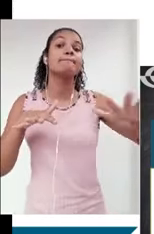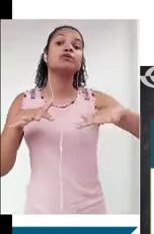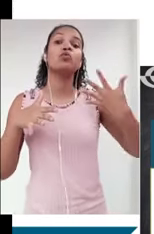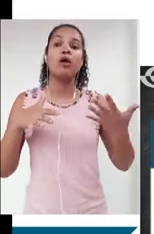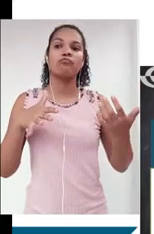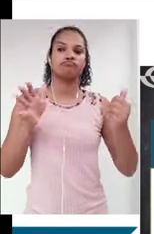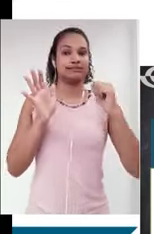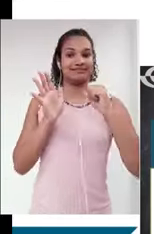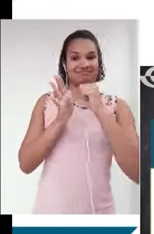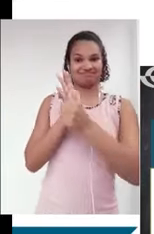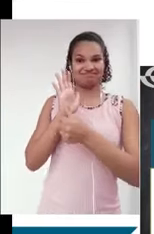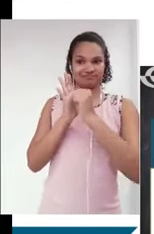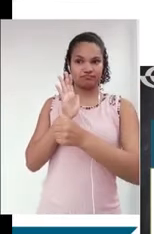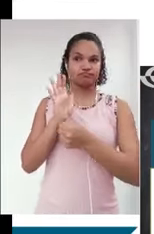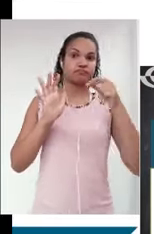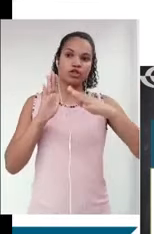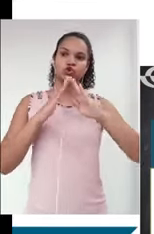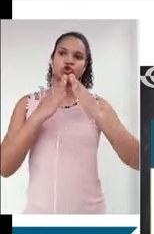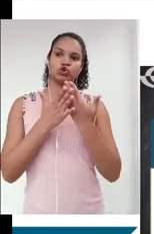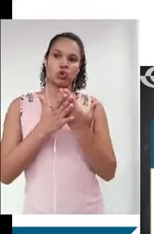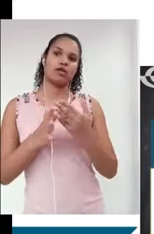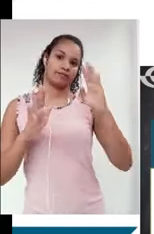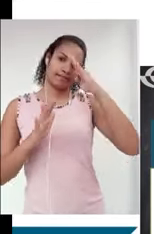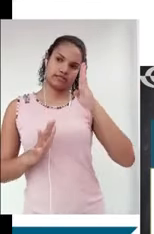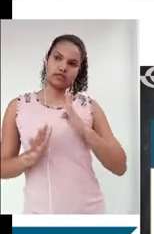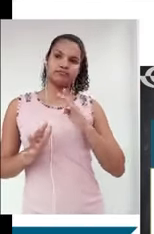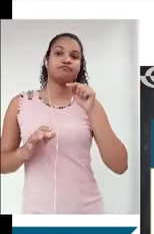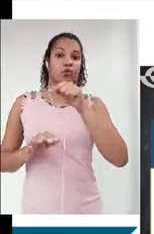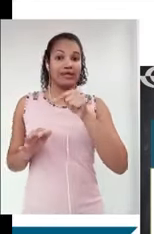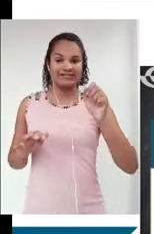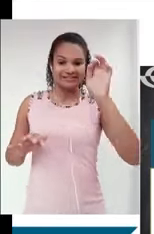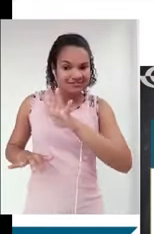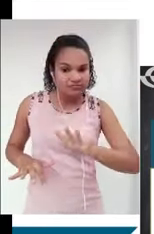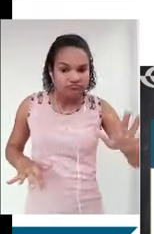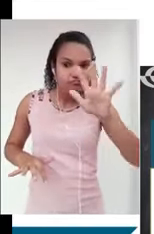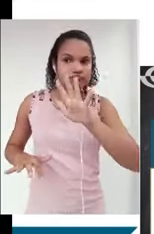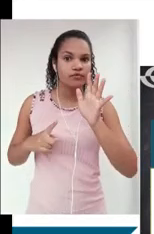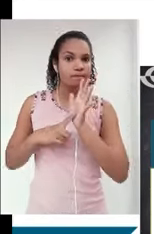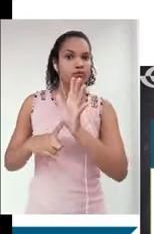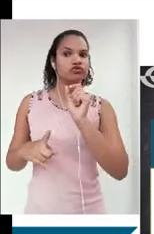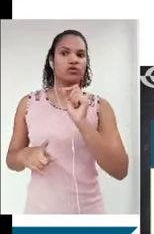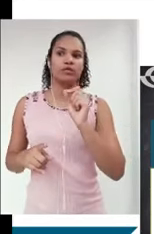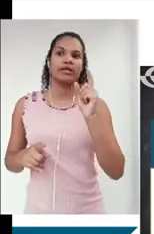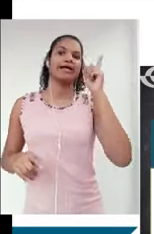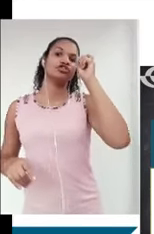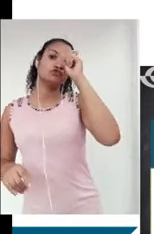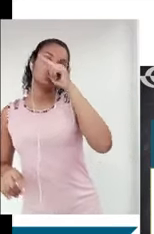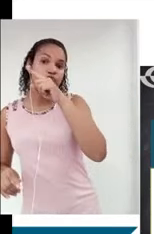brasileiras. Então, percebam, aqui o cenário que é trabalhado, gente, que eu trago, é que há dificuldade no